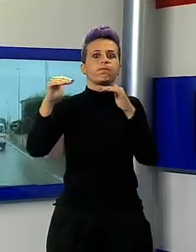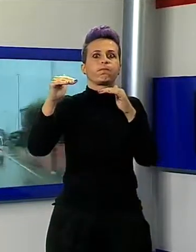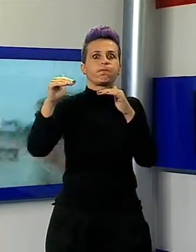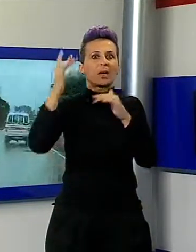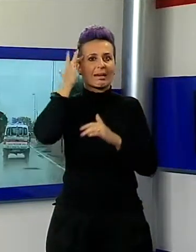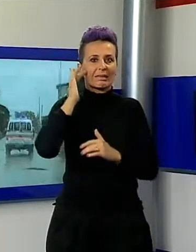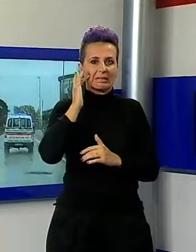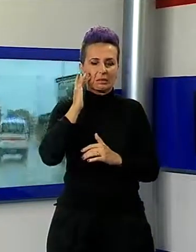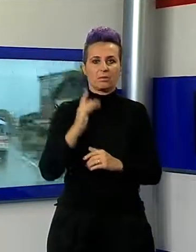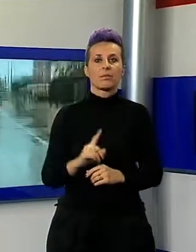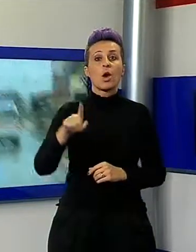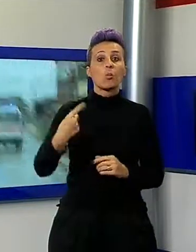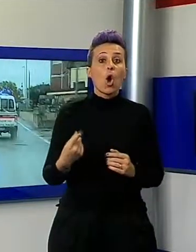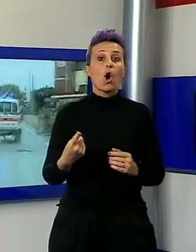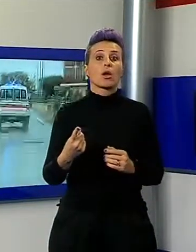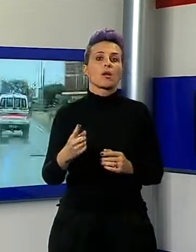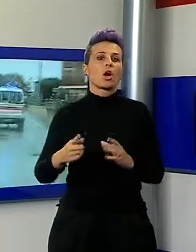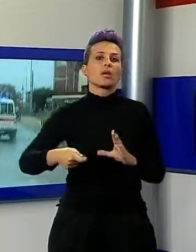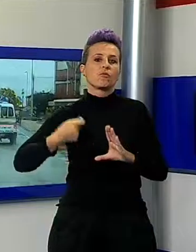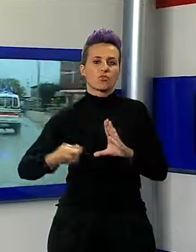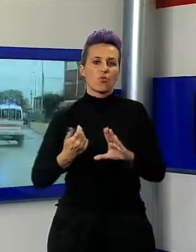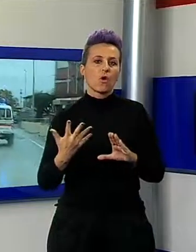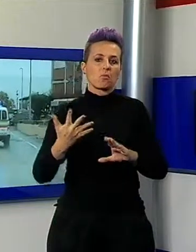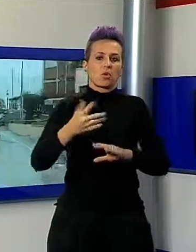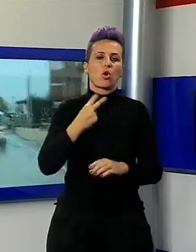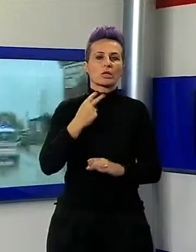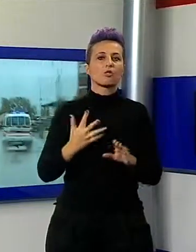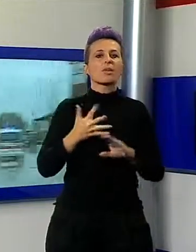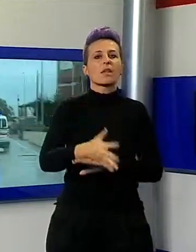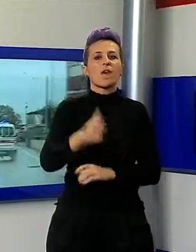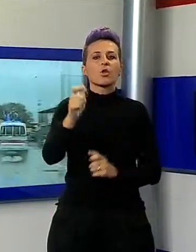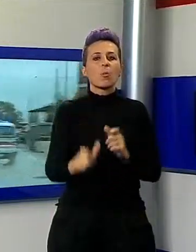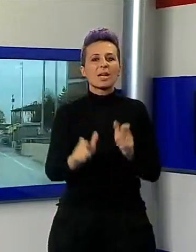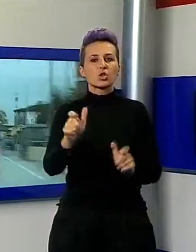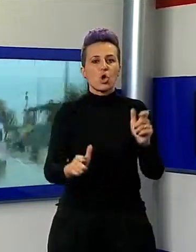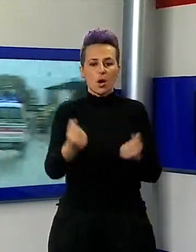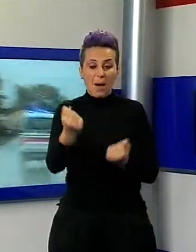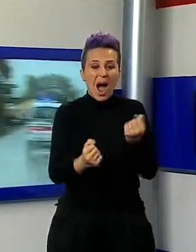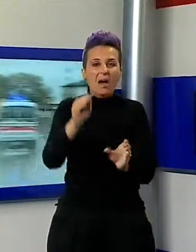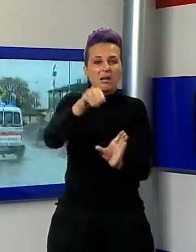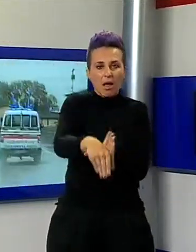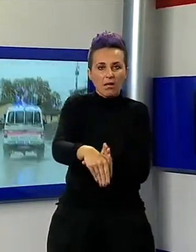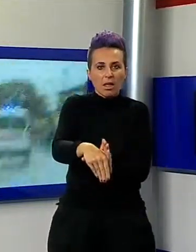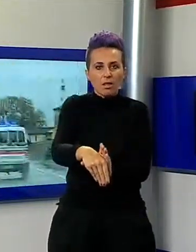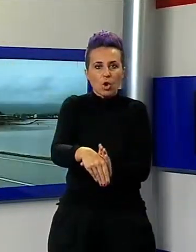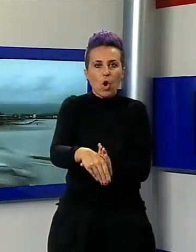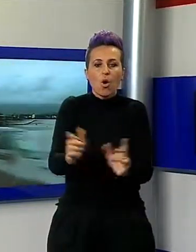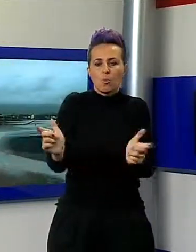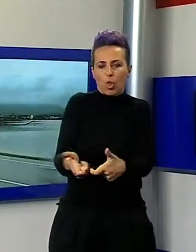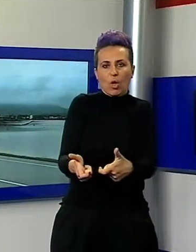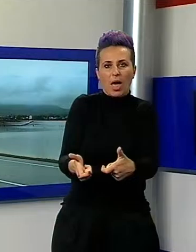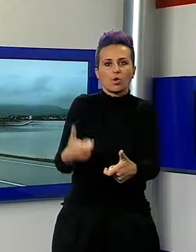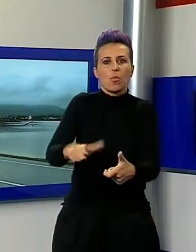rimaste bloccate in auto a causa del livello dell'acqua sulle strade e via dei Micheloni è stata chiusa al traffico per tutta la notte.